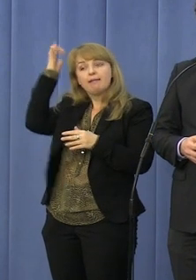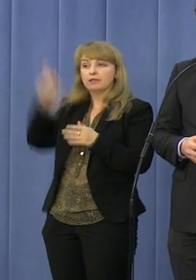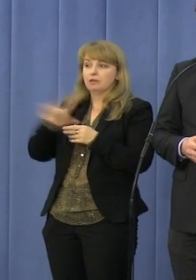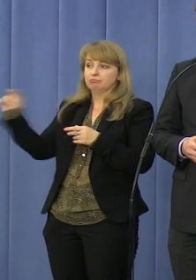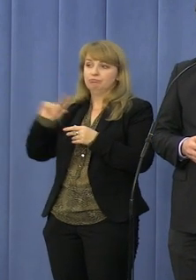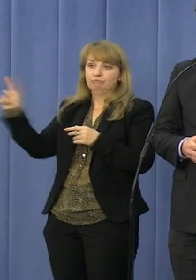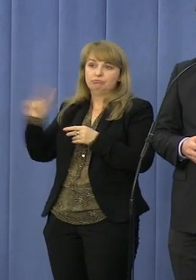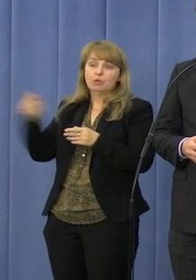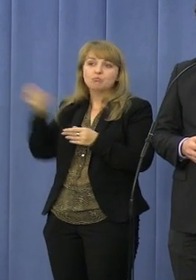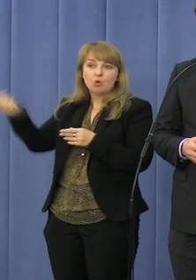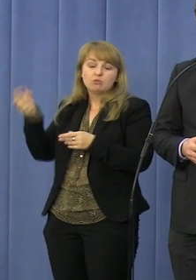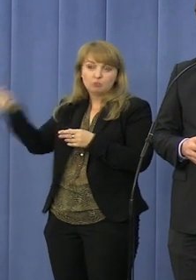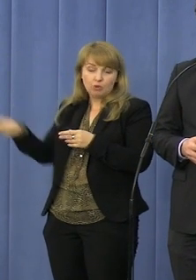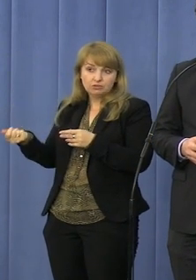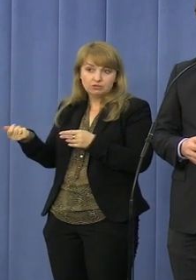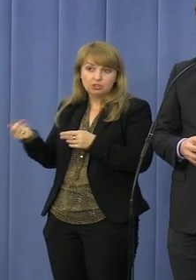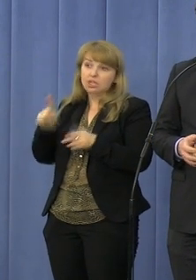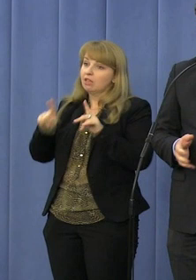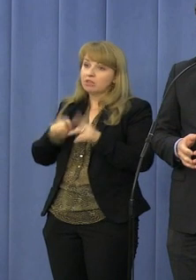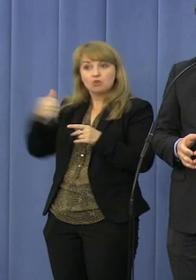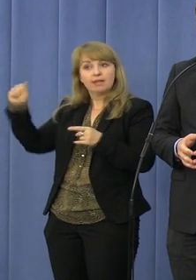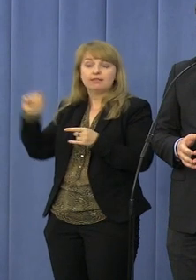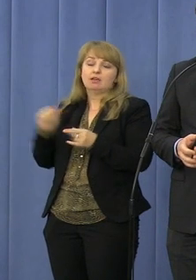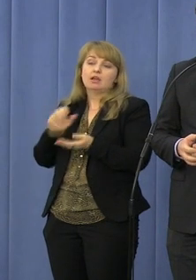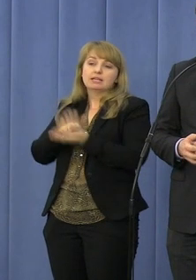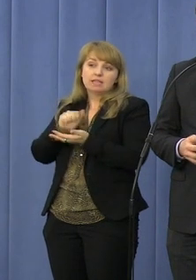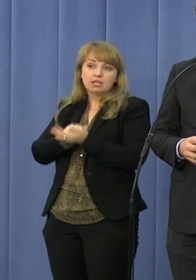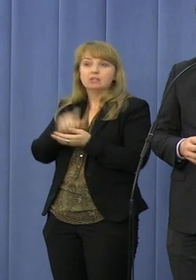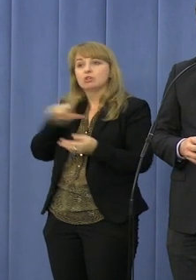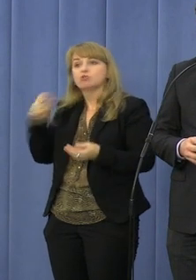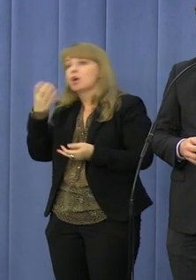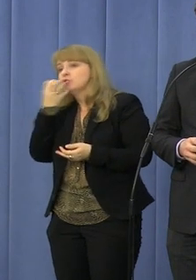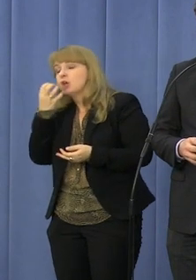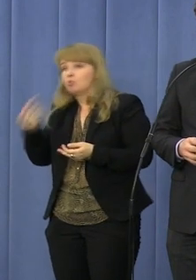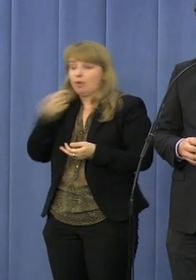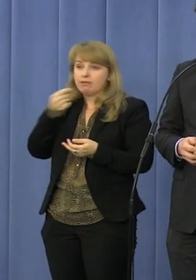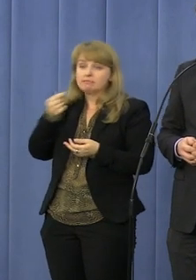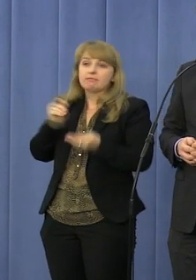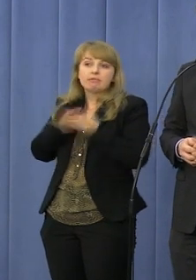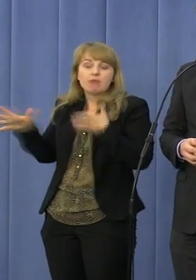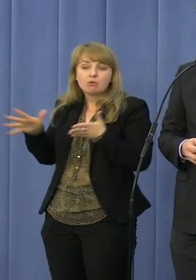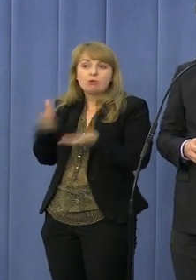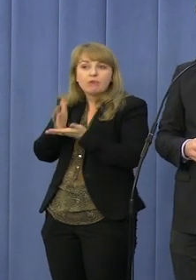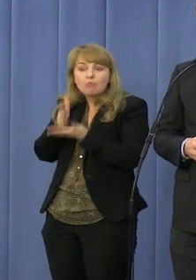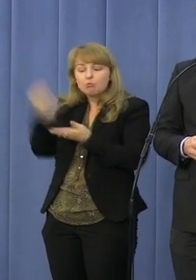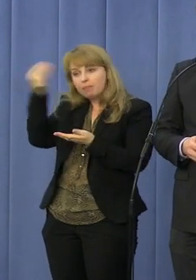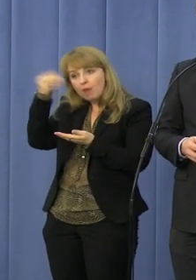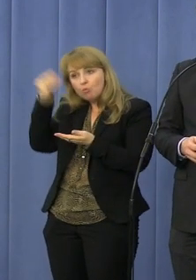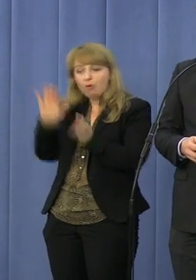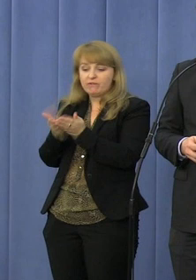katechezę w szkole zamiast ciepłego posiłku i darmowych pomocy naukowych i podręczników.